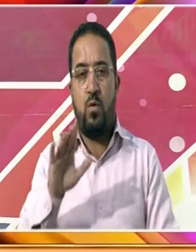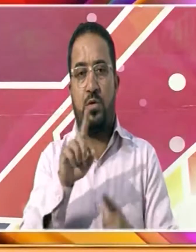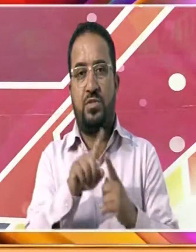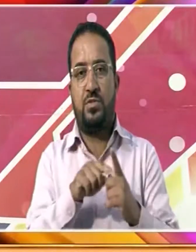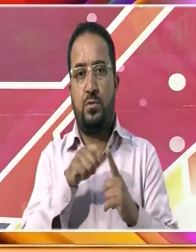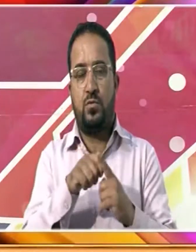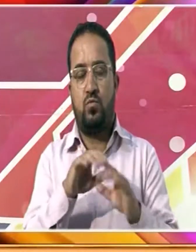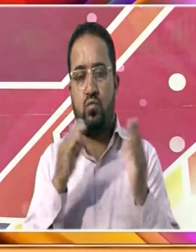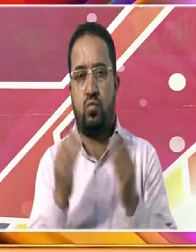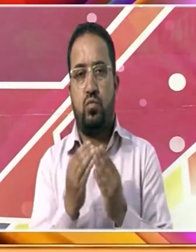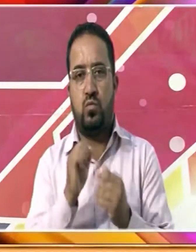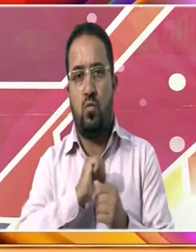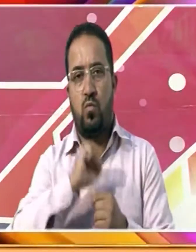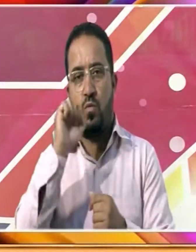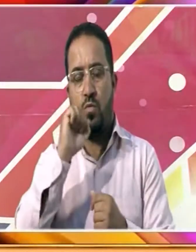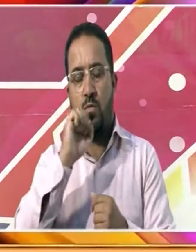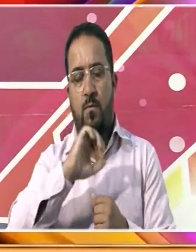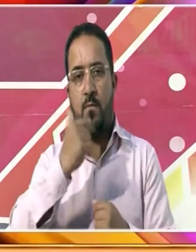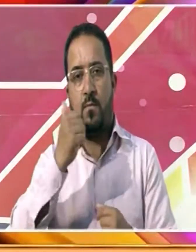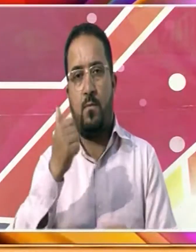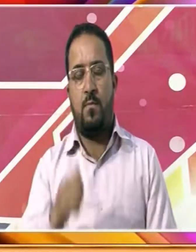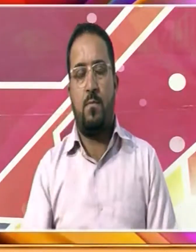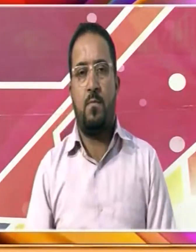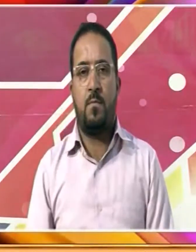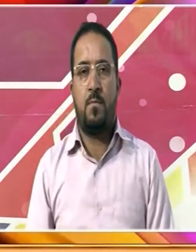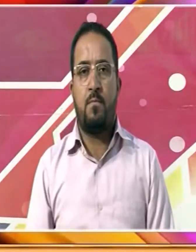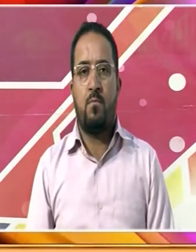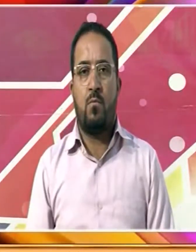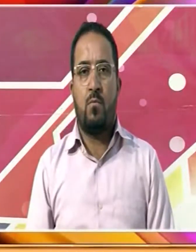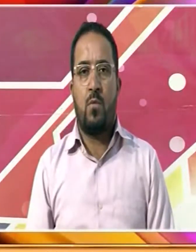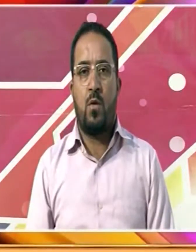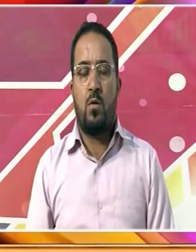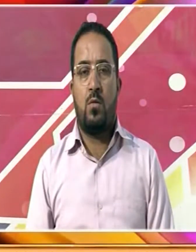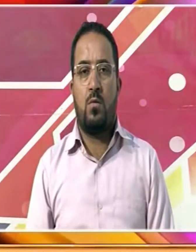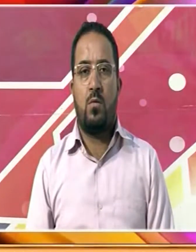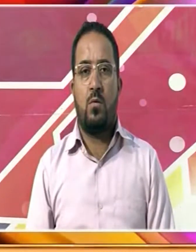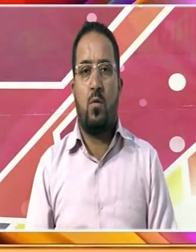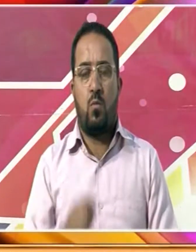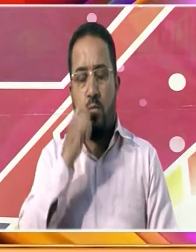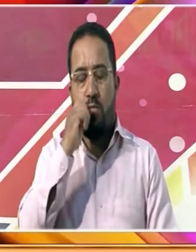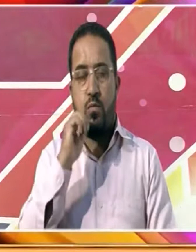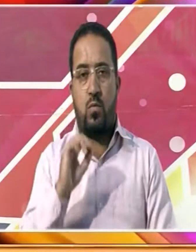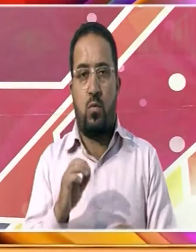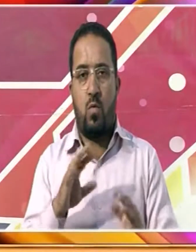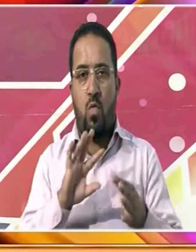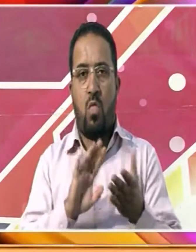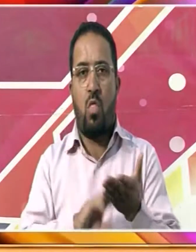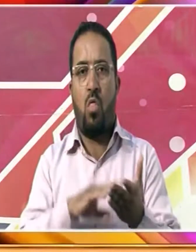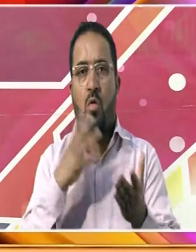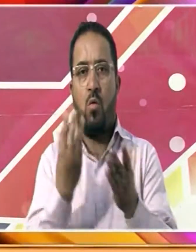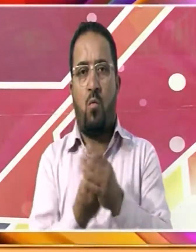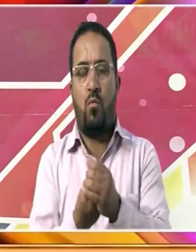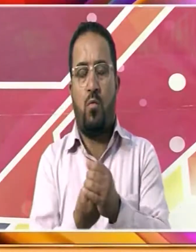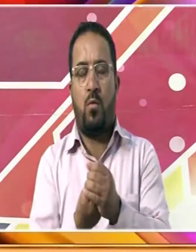اس کے خلاف آواز اٹھائیں انہوں نے مزید کہا کہ لوگوں کو چاہیے کہ وہ ایک جھٹھو کر